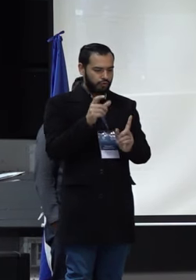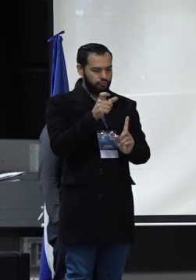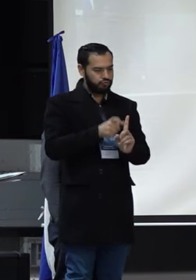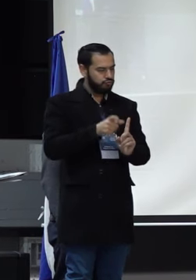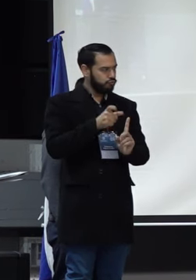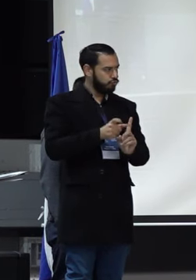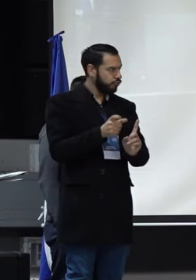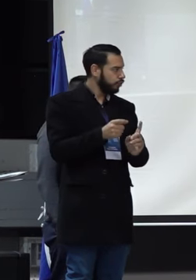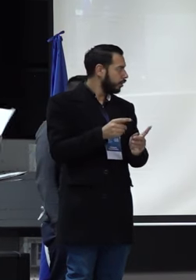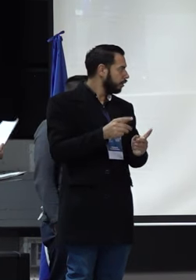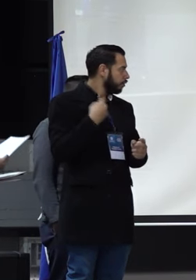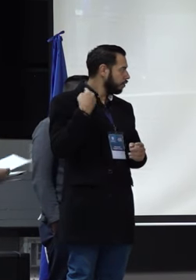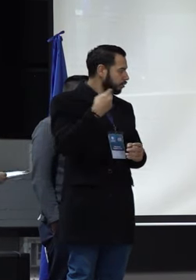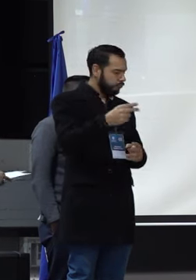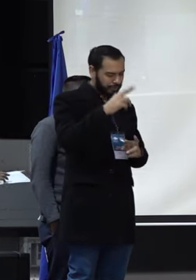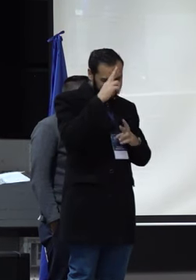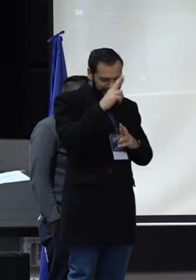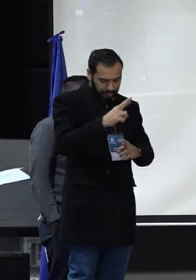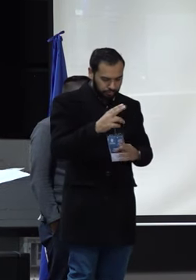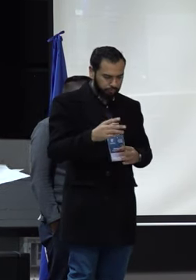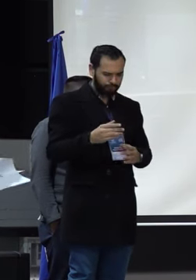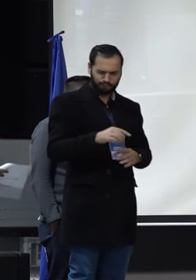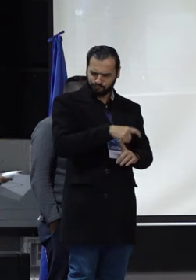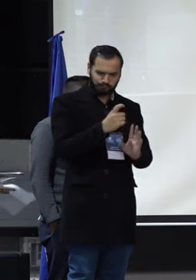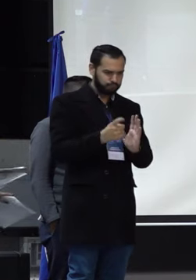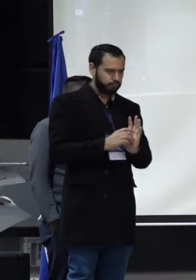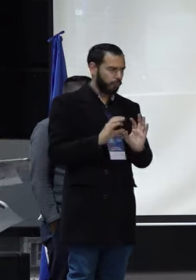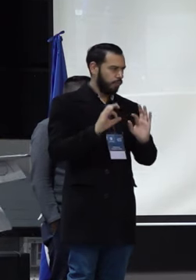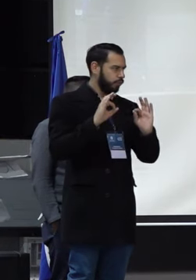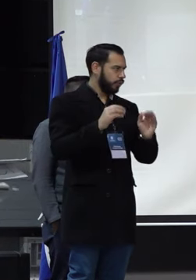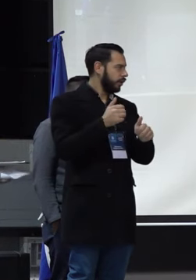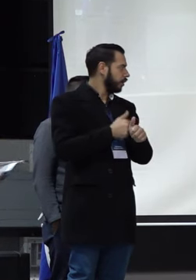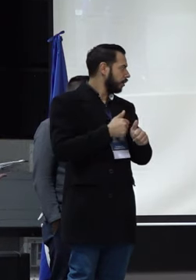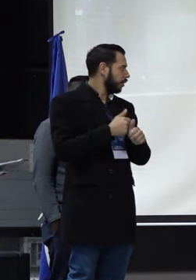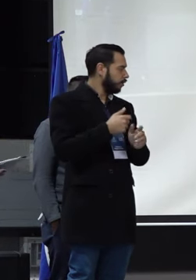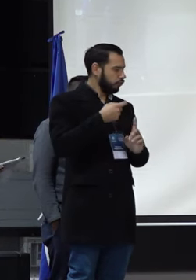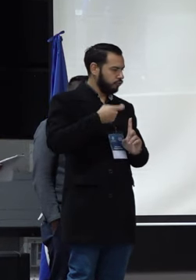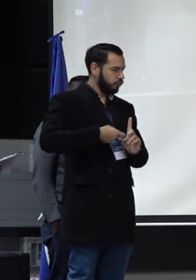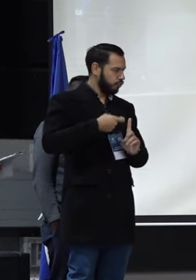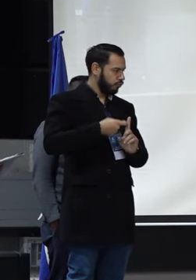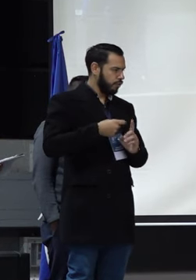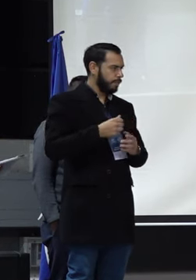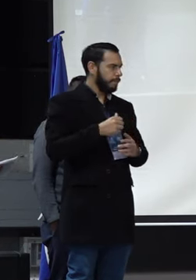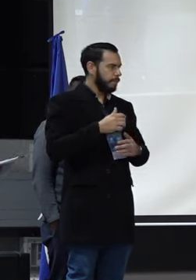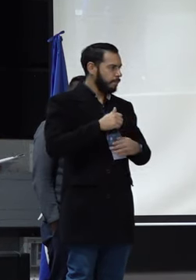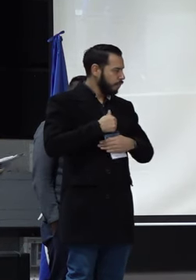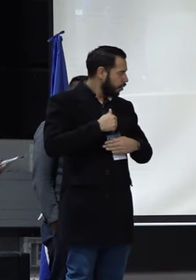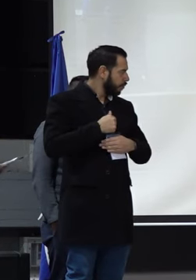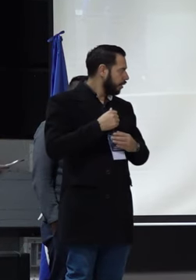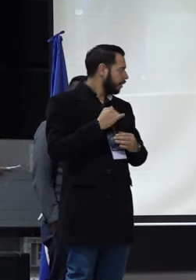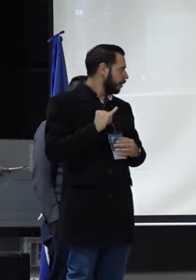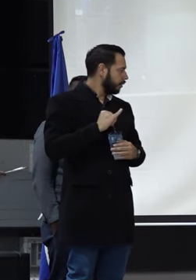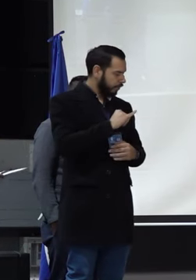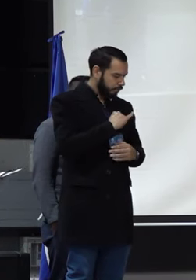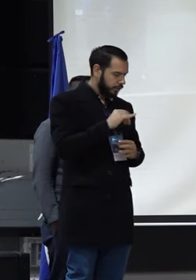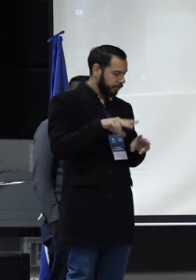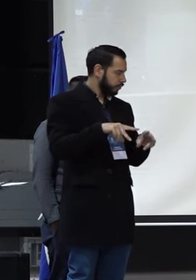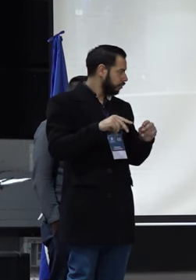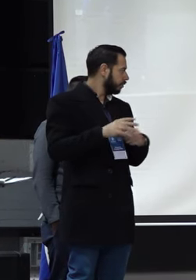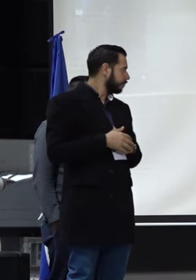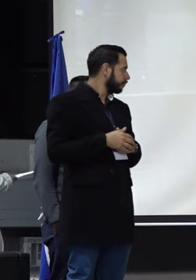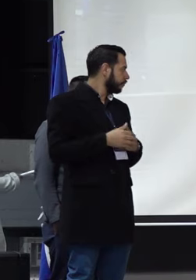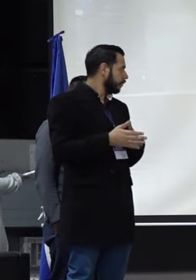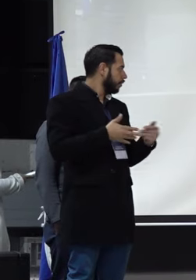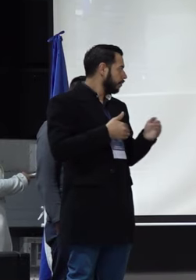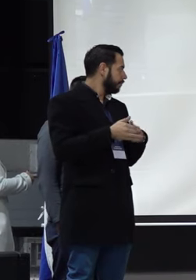reconocidos en su plenitud en todos y cada una de sus facetas personales, individuales y sociales. Indiferente